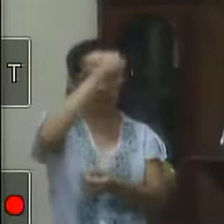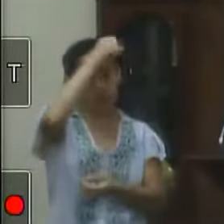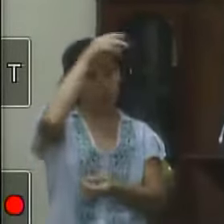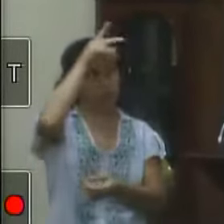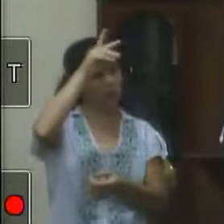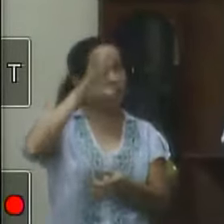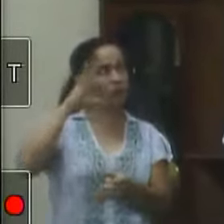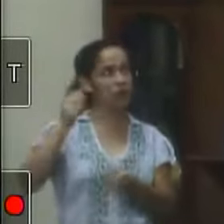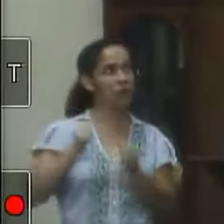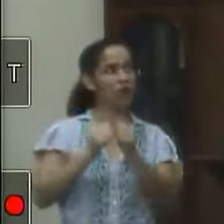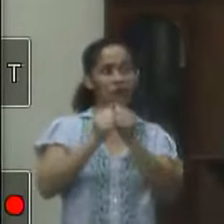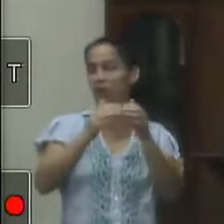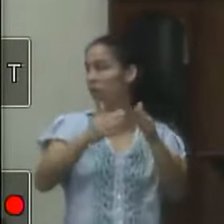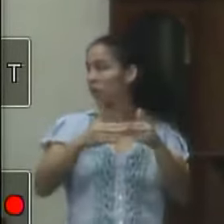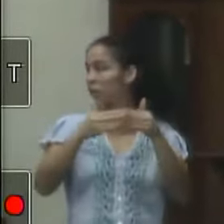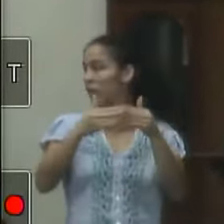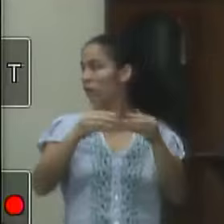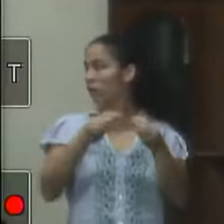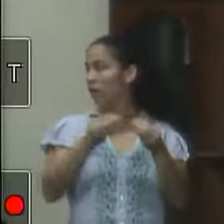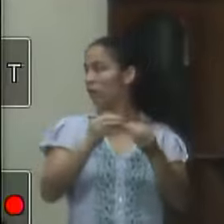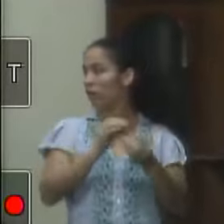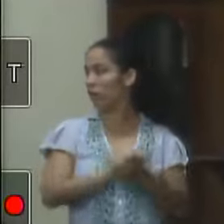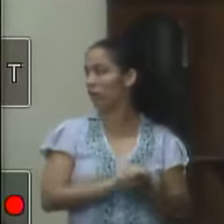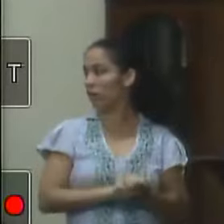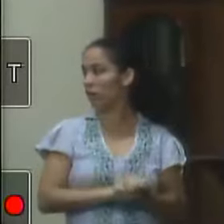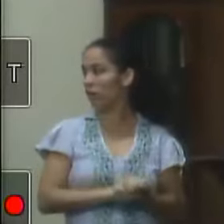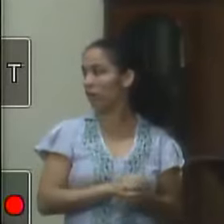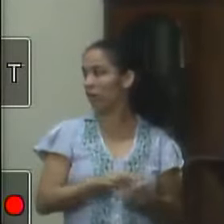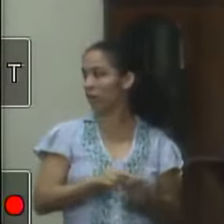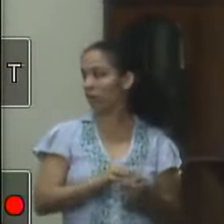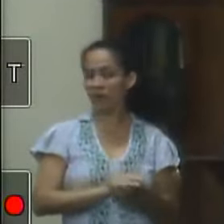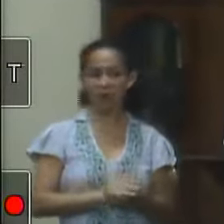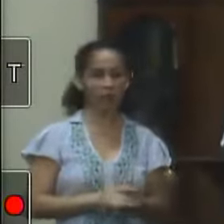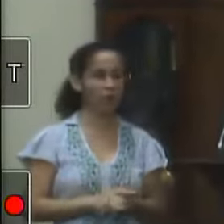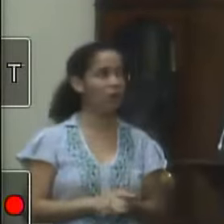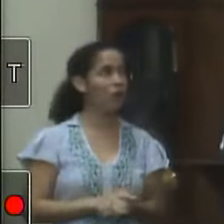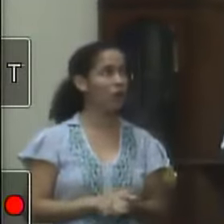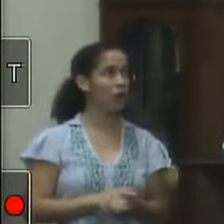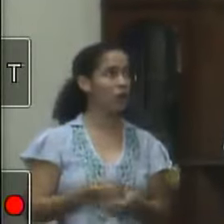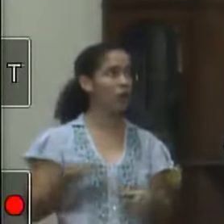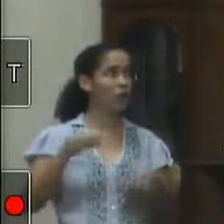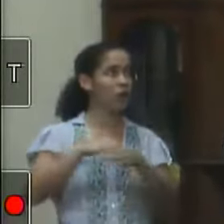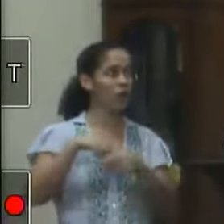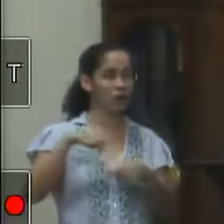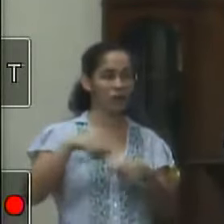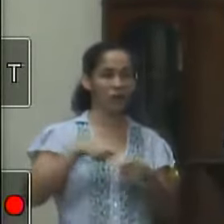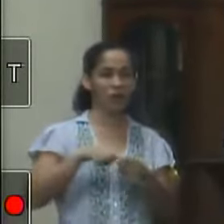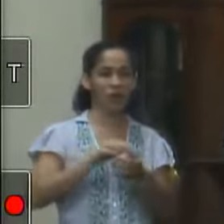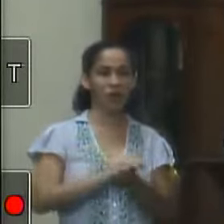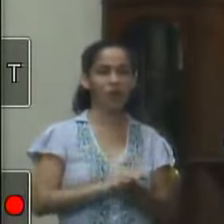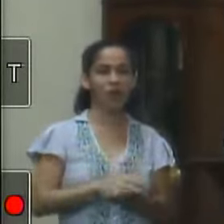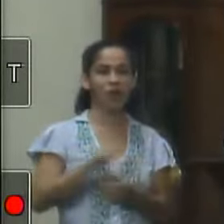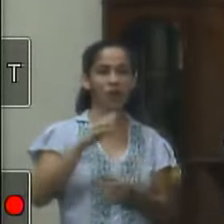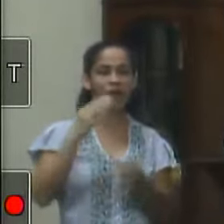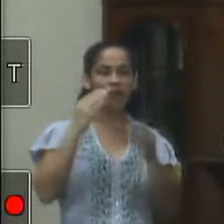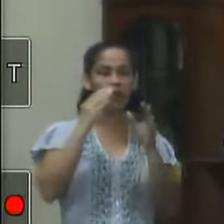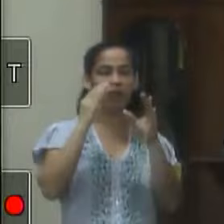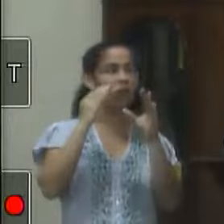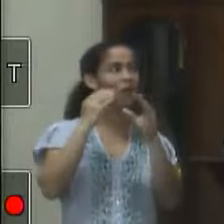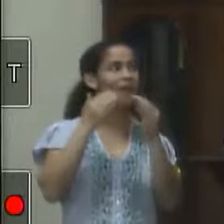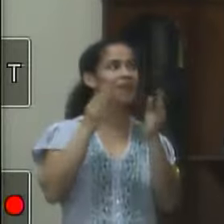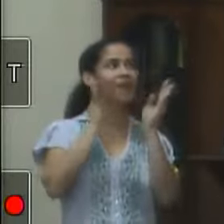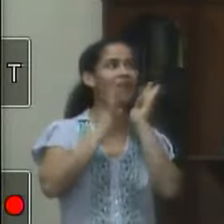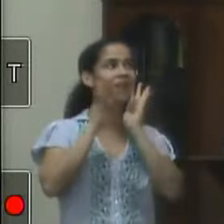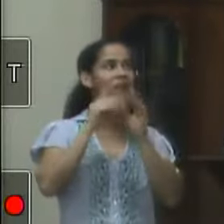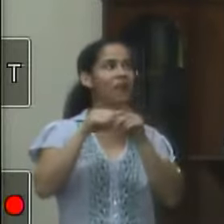está todo mundo no mesmo barco não tem ninguém em barco diferente não tá bom? ah é o voto é aqui tá nem em rede social e